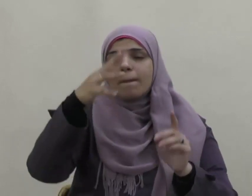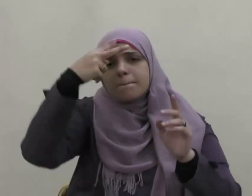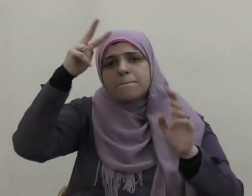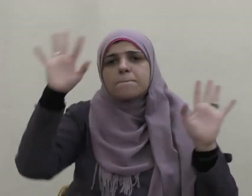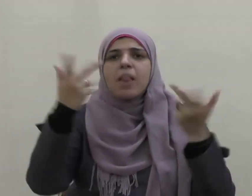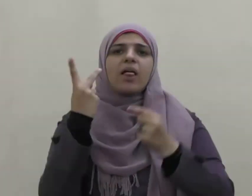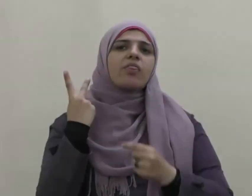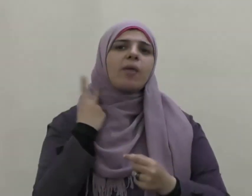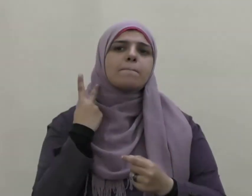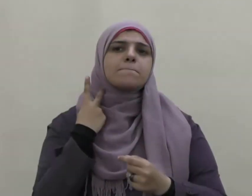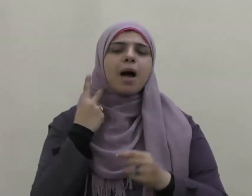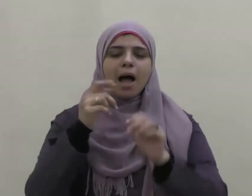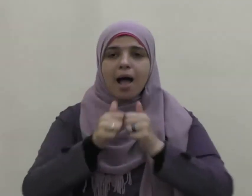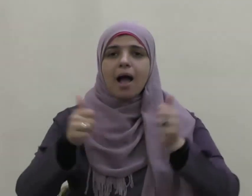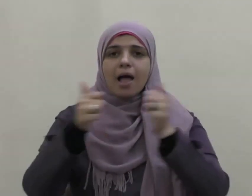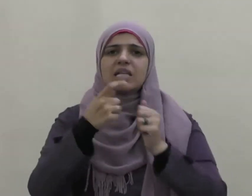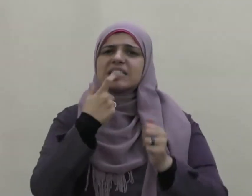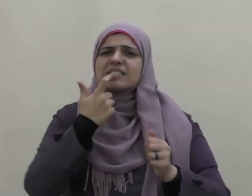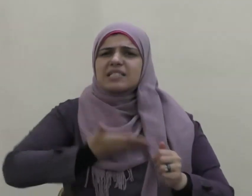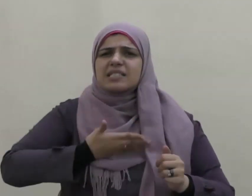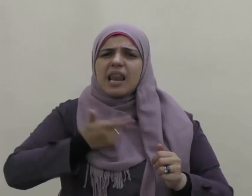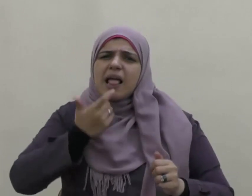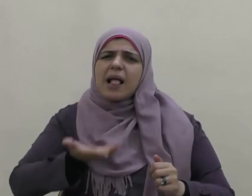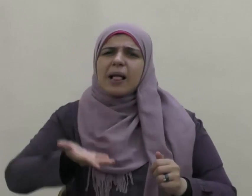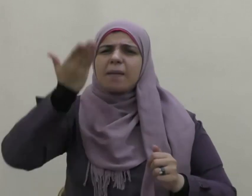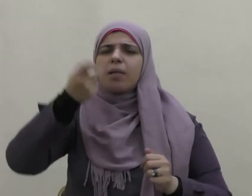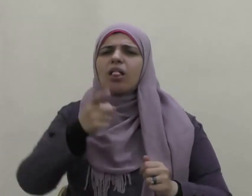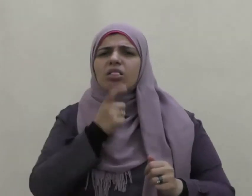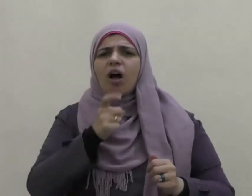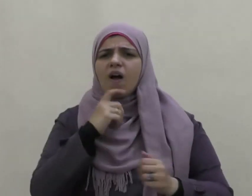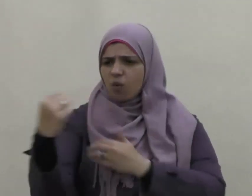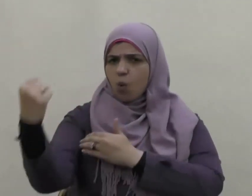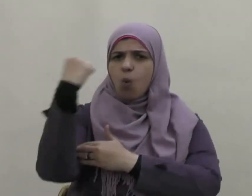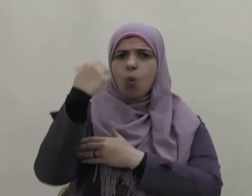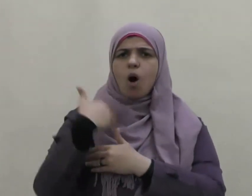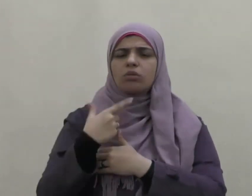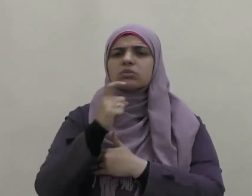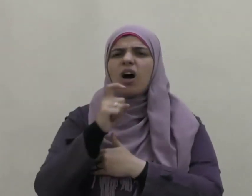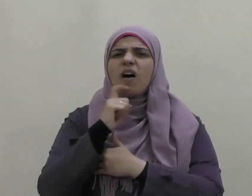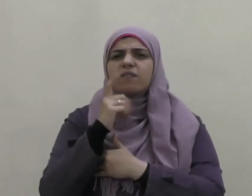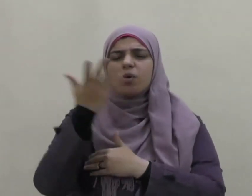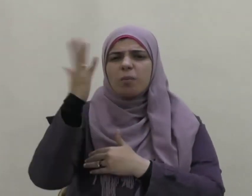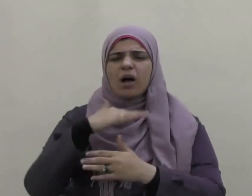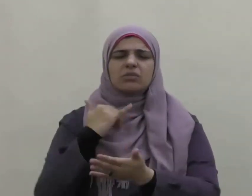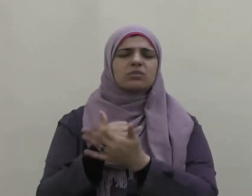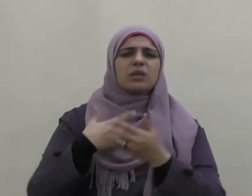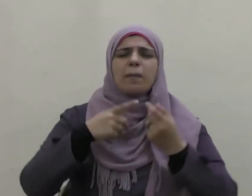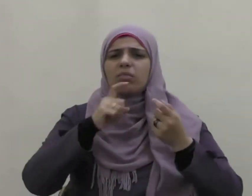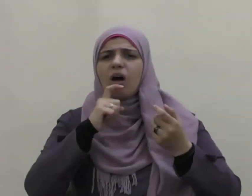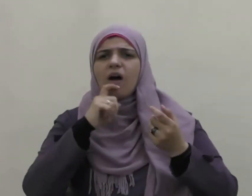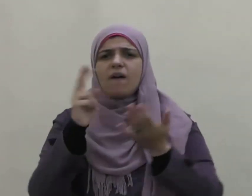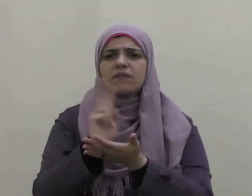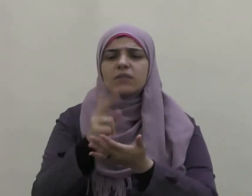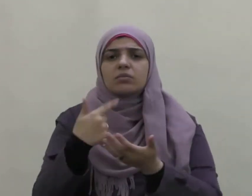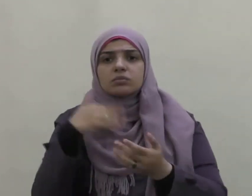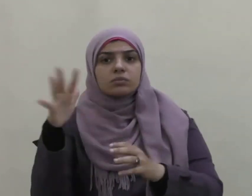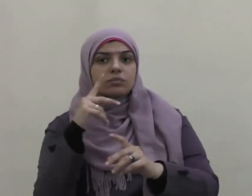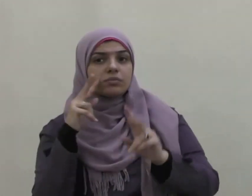قد كبرت سنه وضعفت قوته وولت عنه المكاسب فأجر عليه من بيت